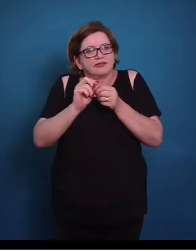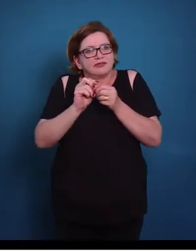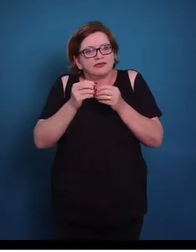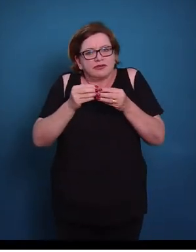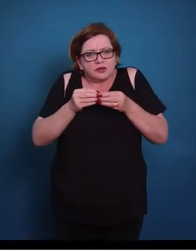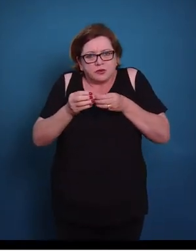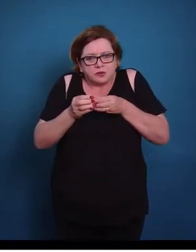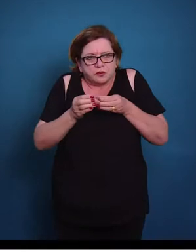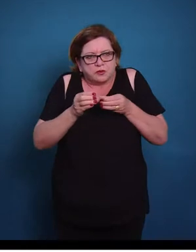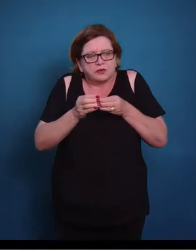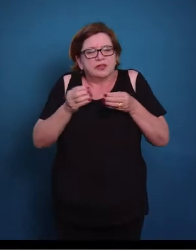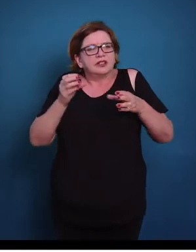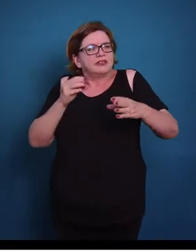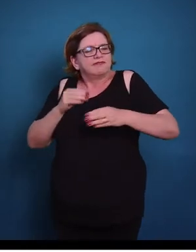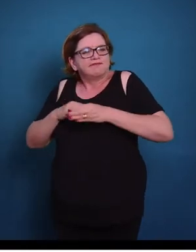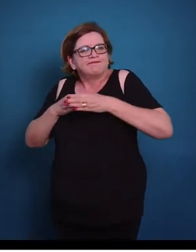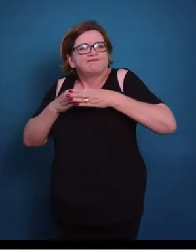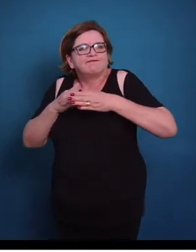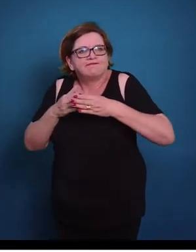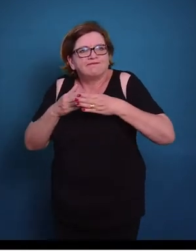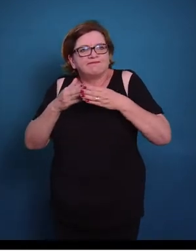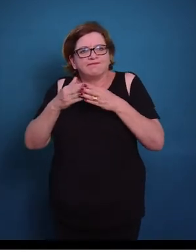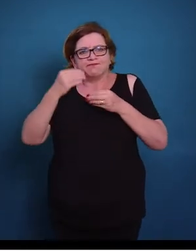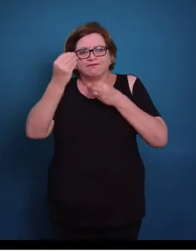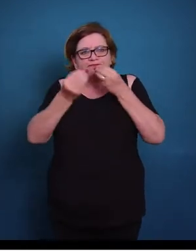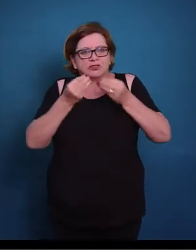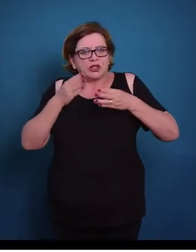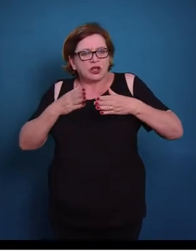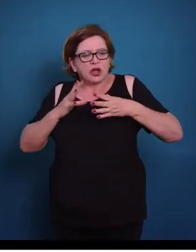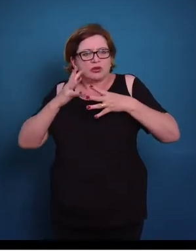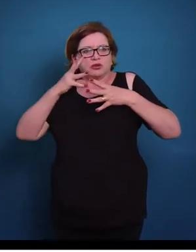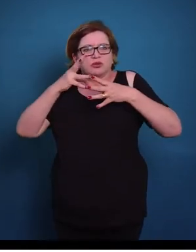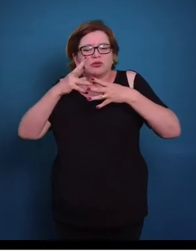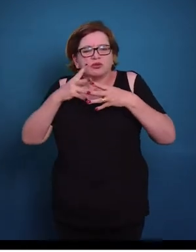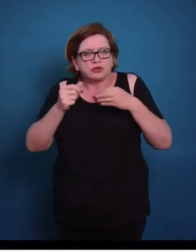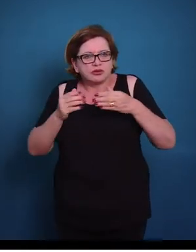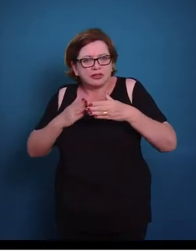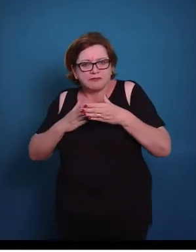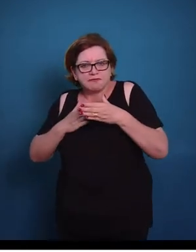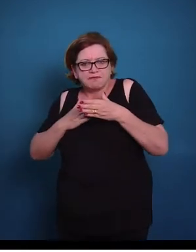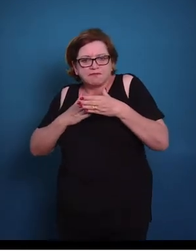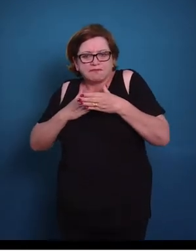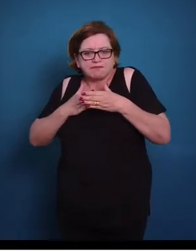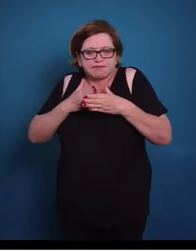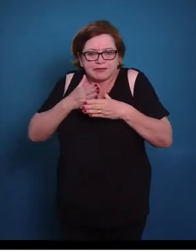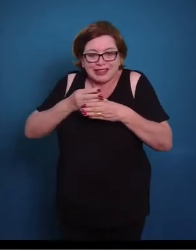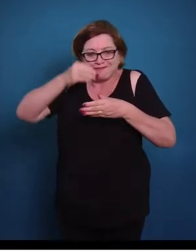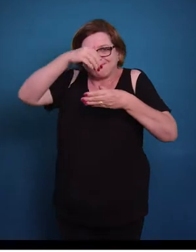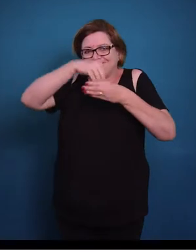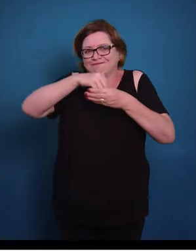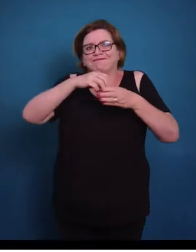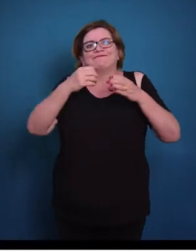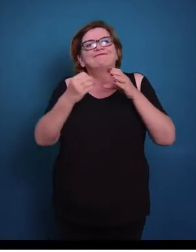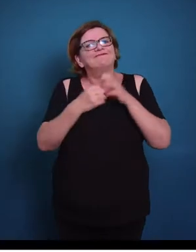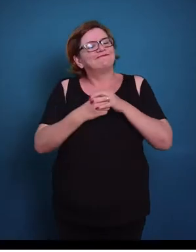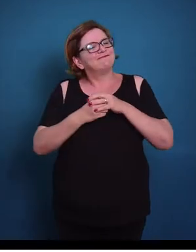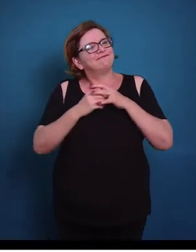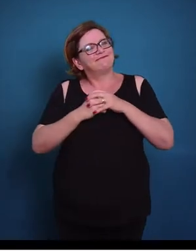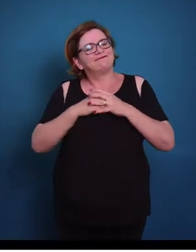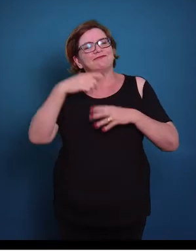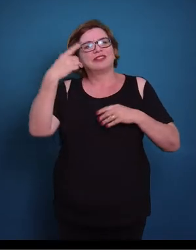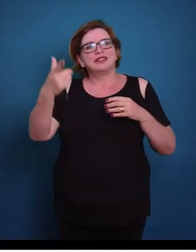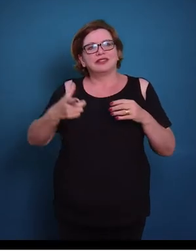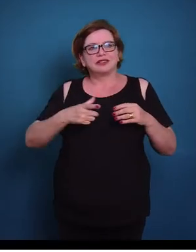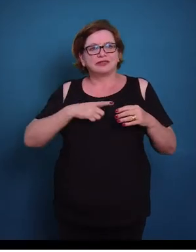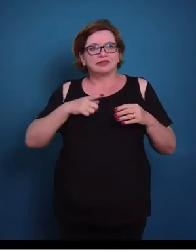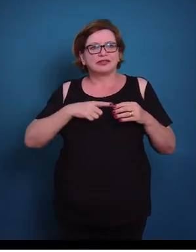impermeabilidade da célula, onde qualquer substrato vai ter que passar obrigatoriamente por dentro da célula. Nós também temos os desmossomos,